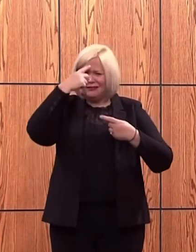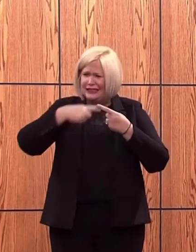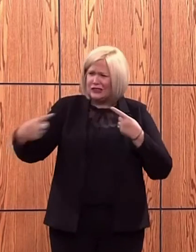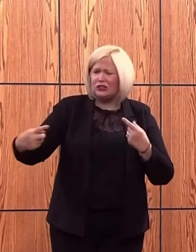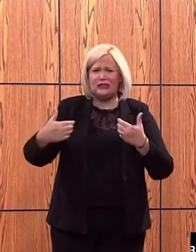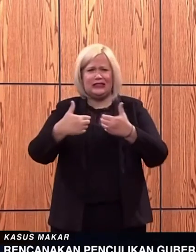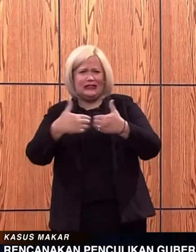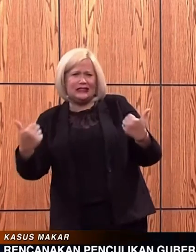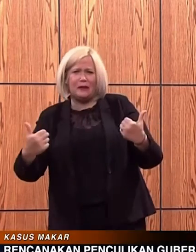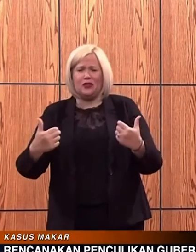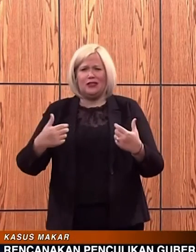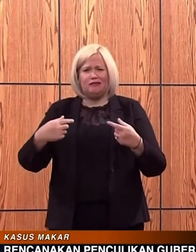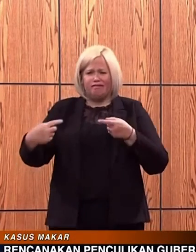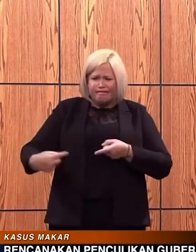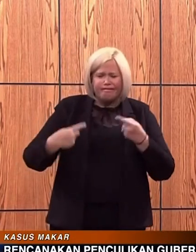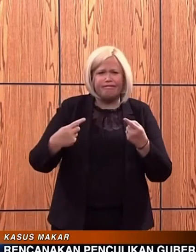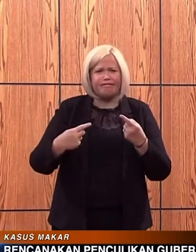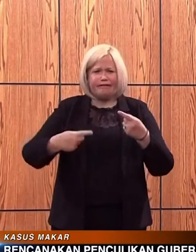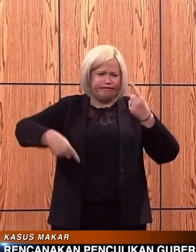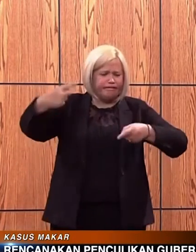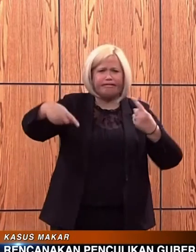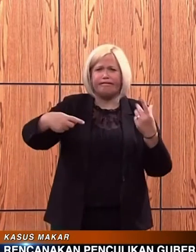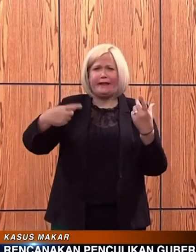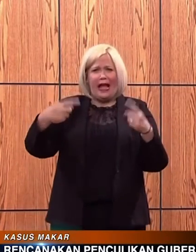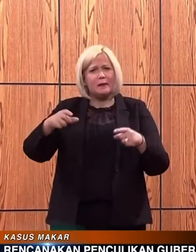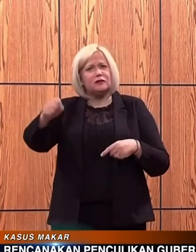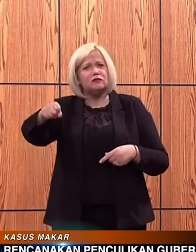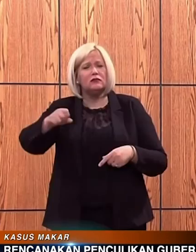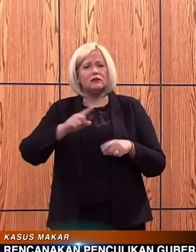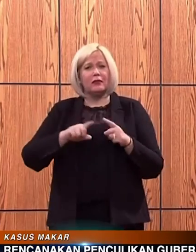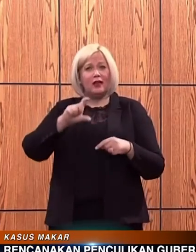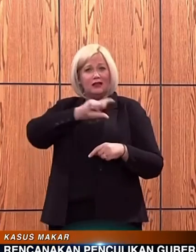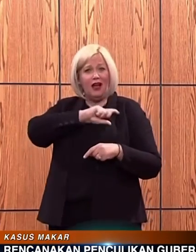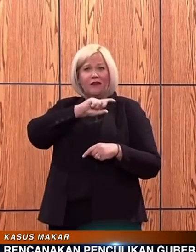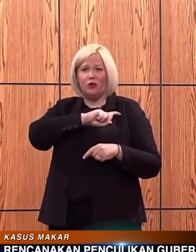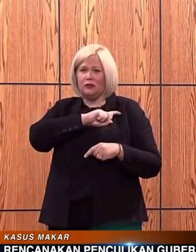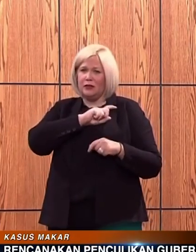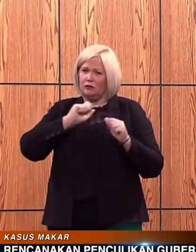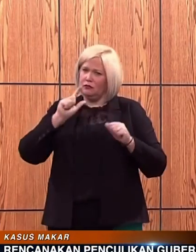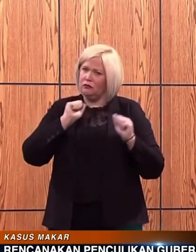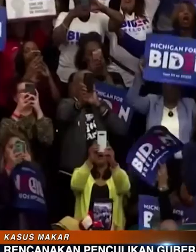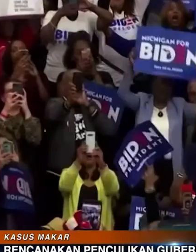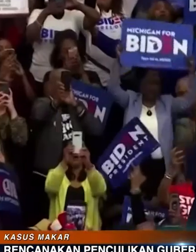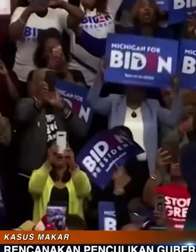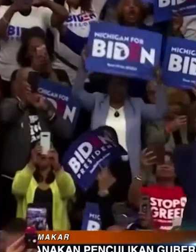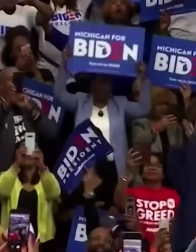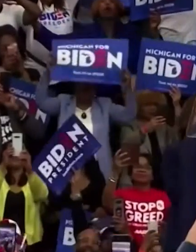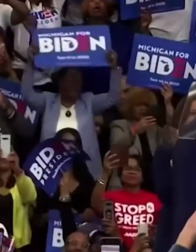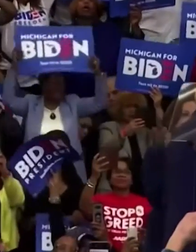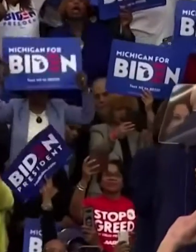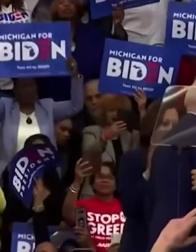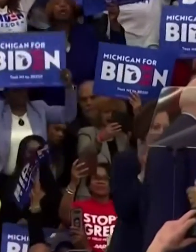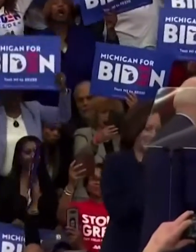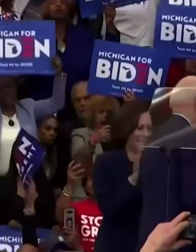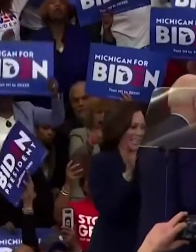dalam obrolan terenkripsi bahwa dia tidak ingin latihan terakhir diadakan pada minggu terakhir Oktober karena tidak akan menyisakan cukup